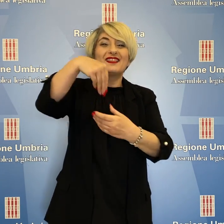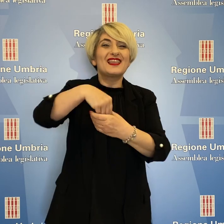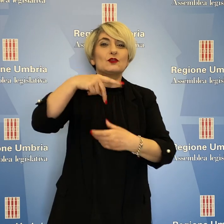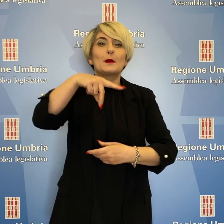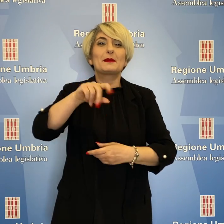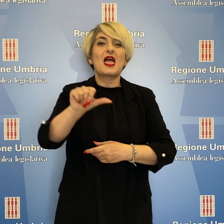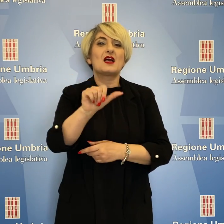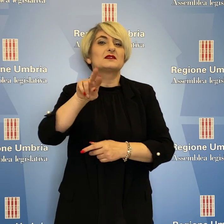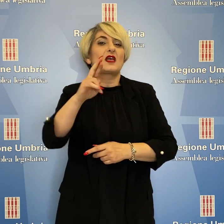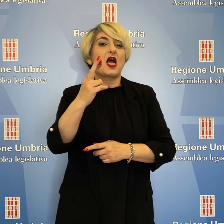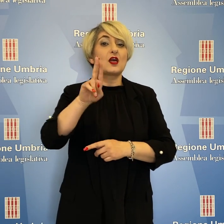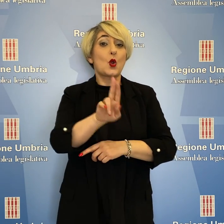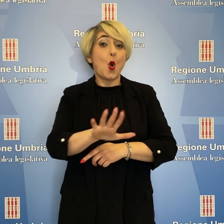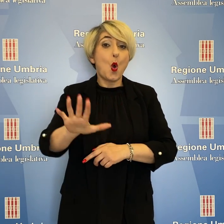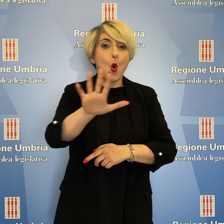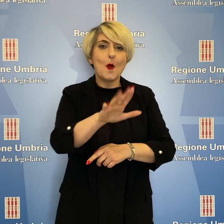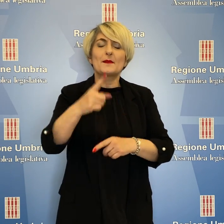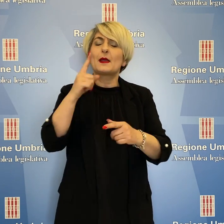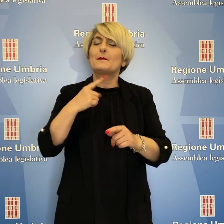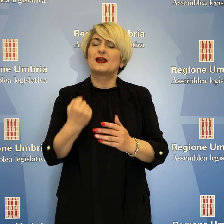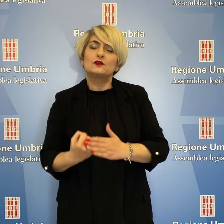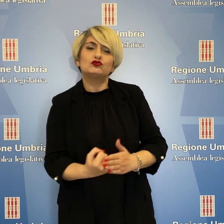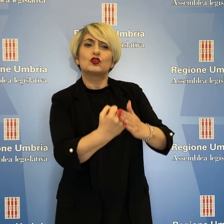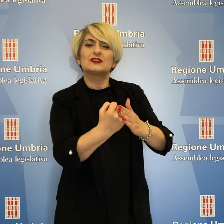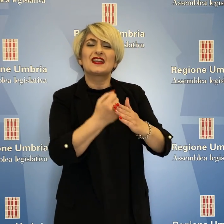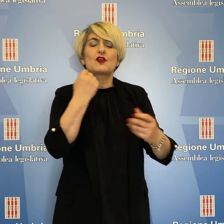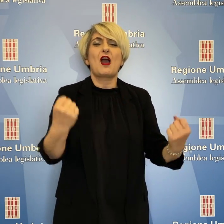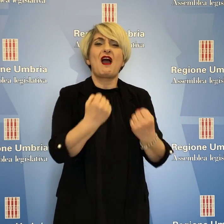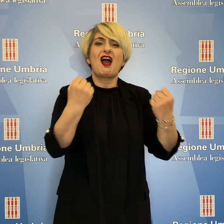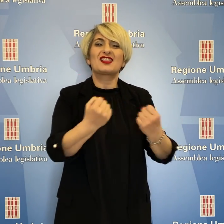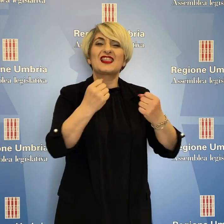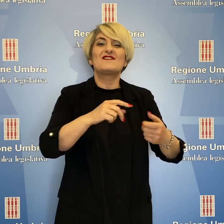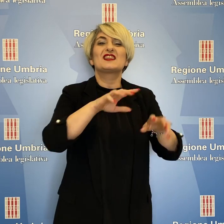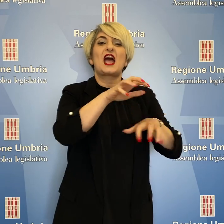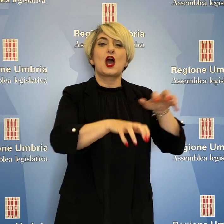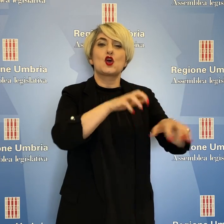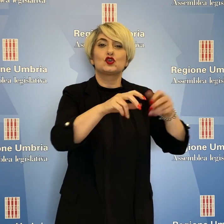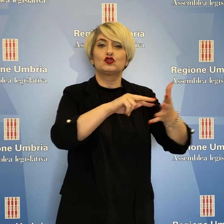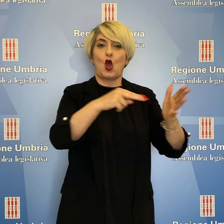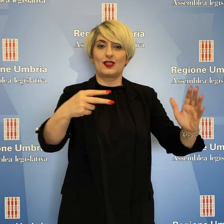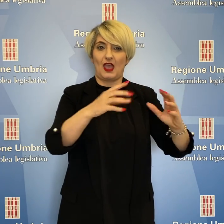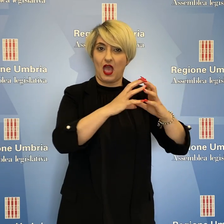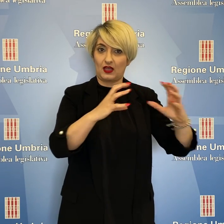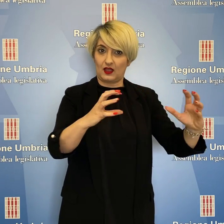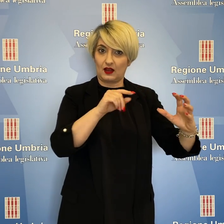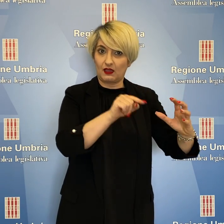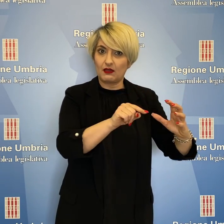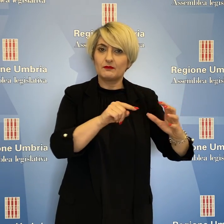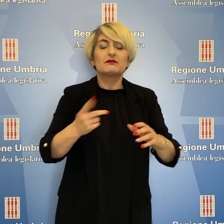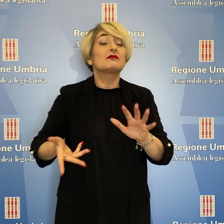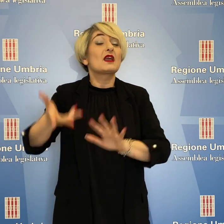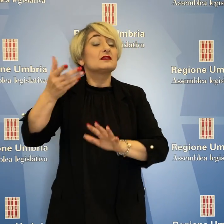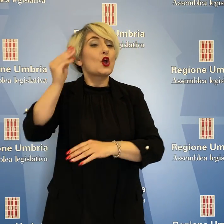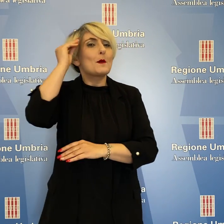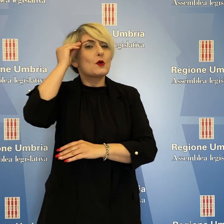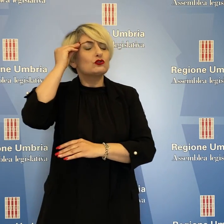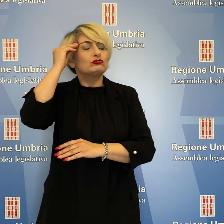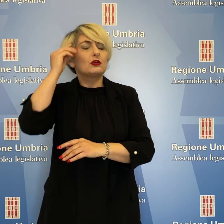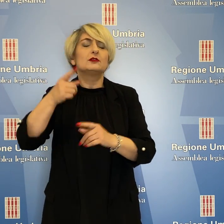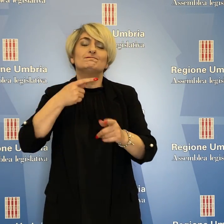Umbria a sostegno delle attività zootecniche. L'assessore Roberto Morroni ha risposto che i costi aziendali hanno un impatto